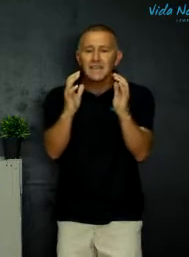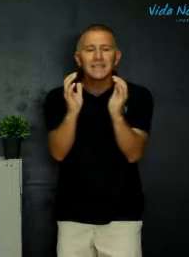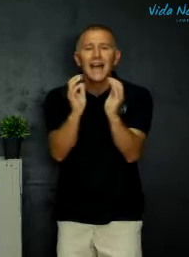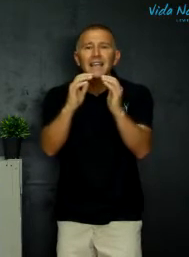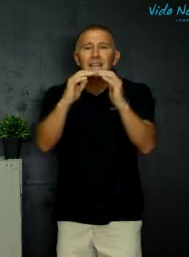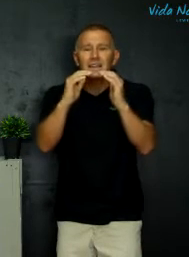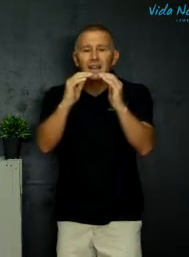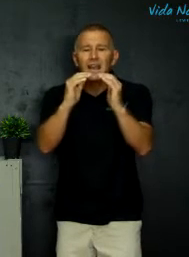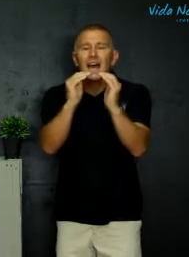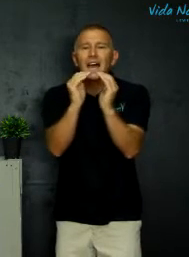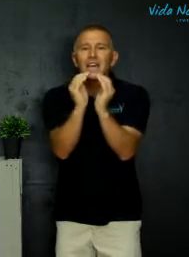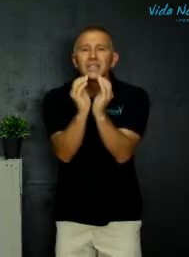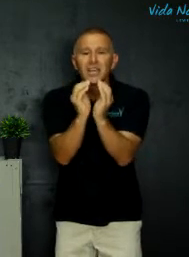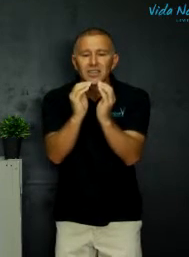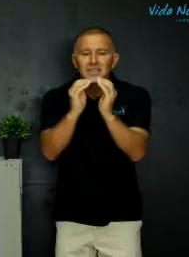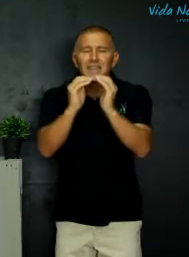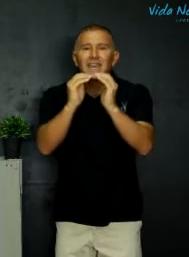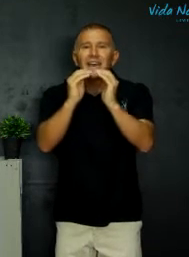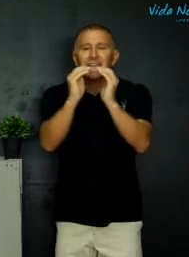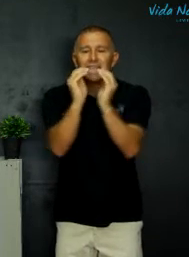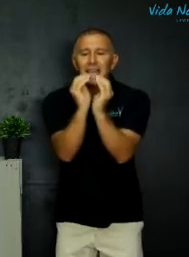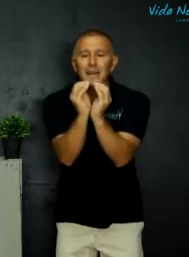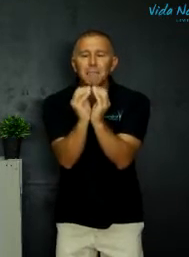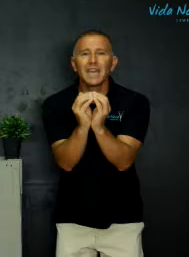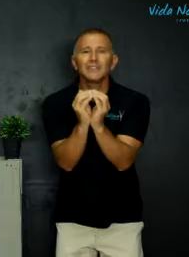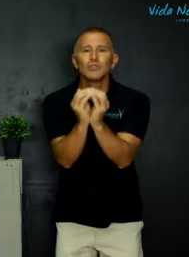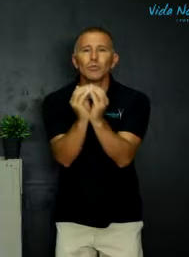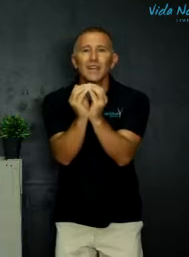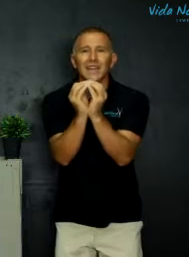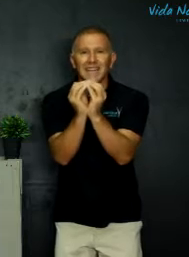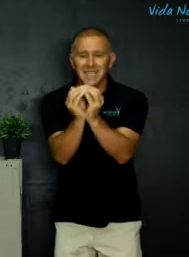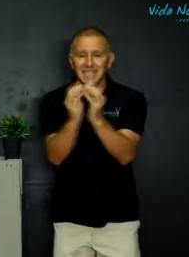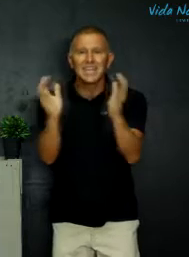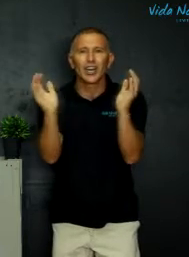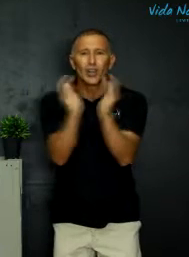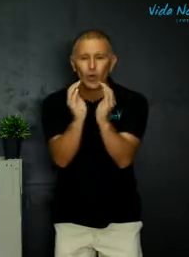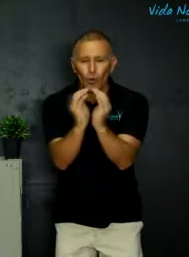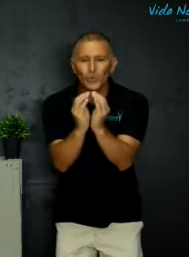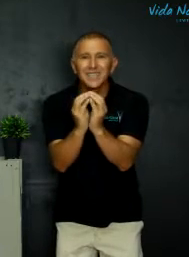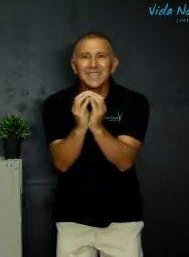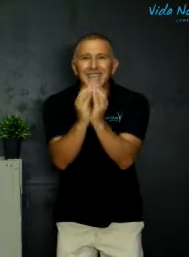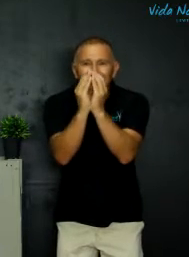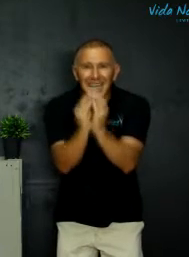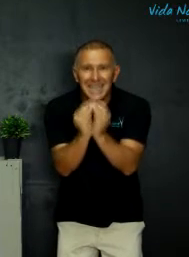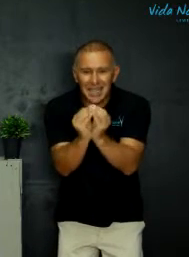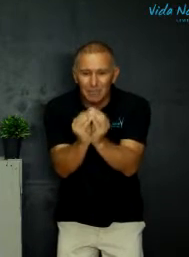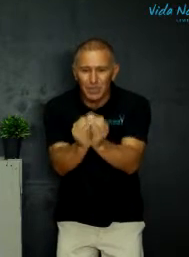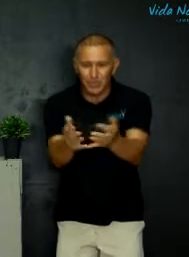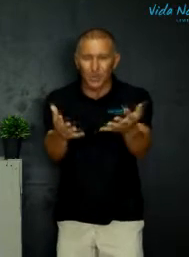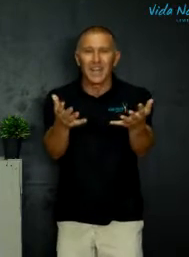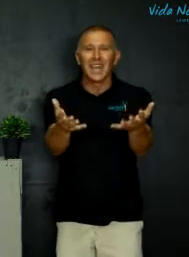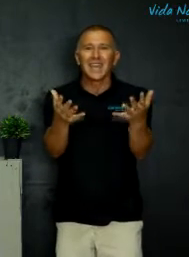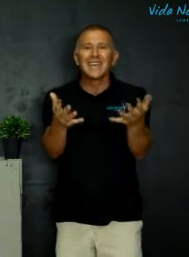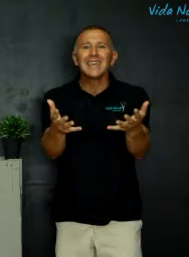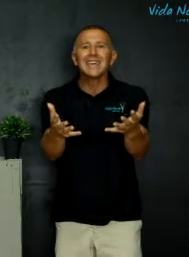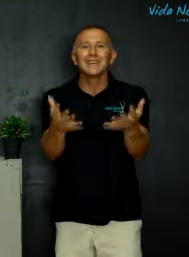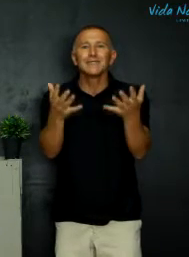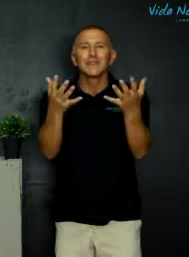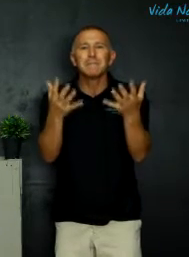eindelijk een reduksie die jyle mensdom gerediseer geconcentreer in een persoon hy is wat